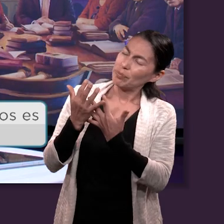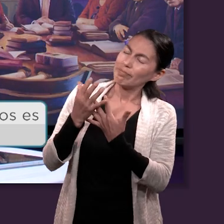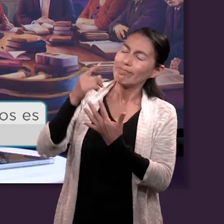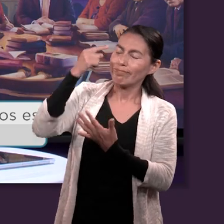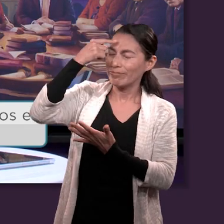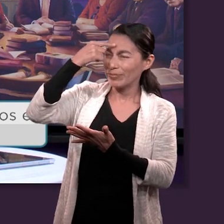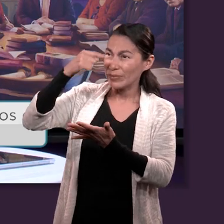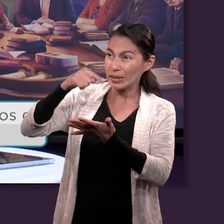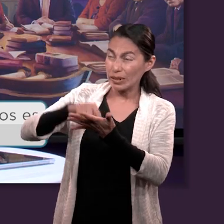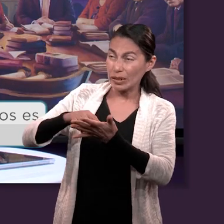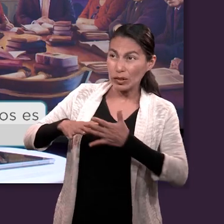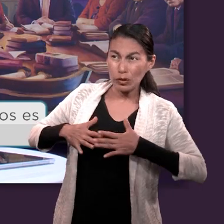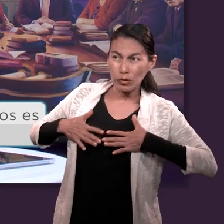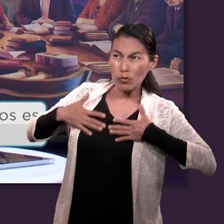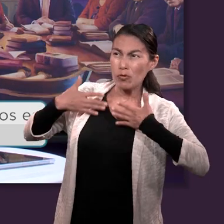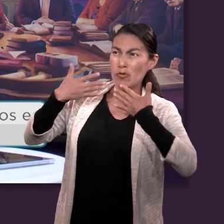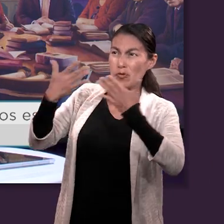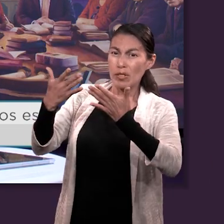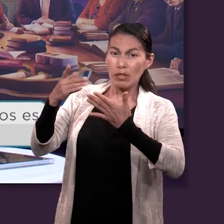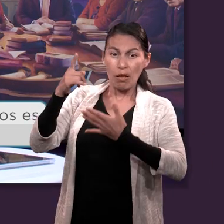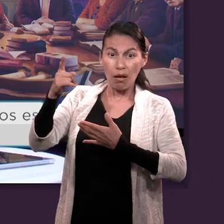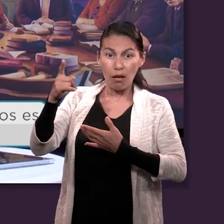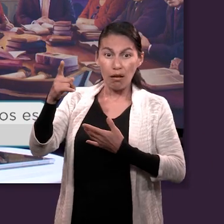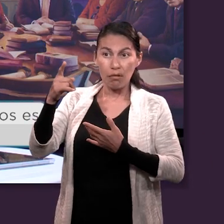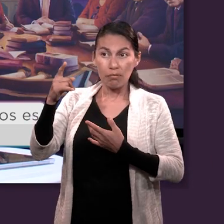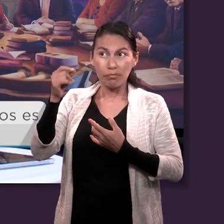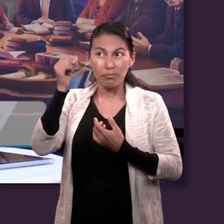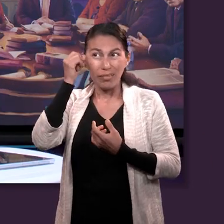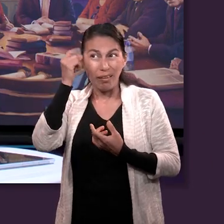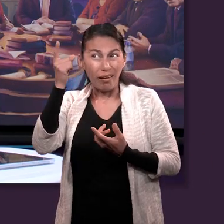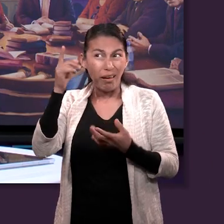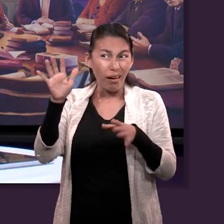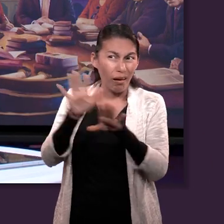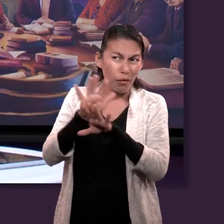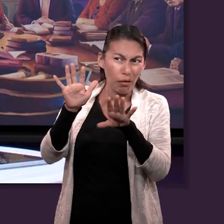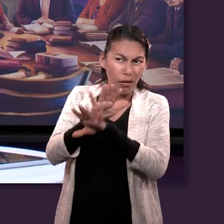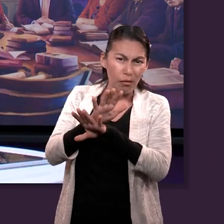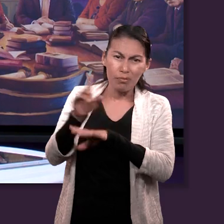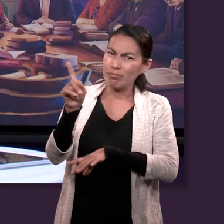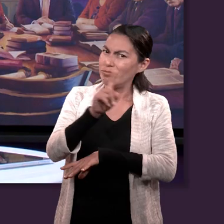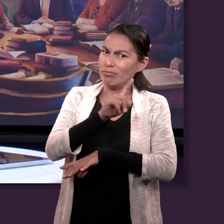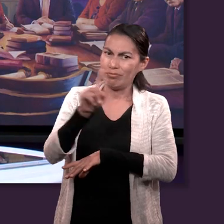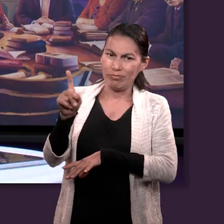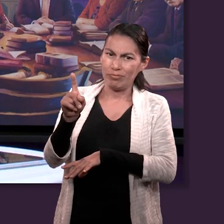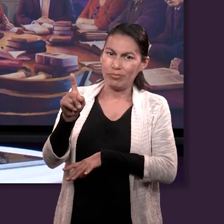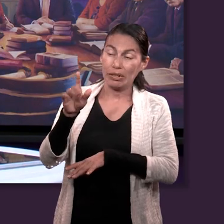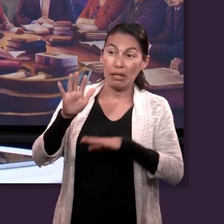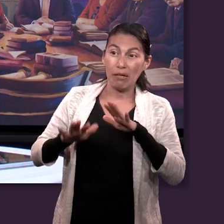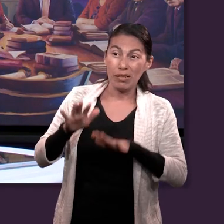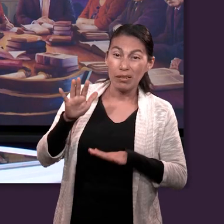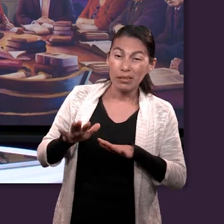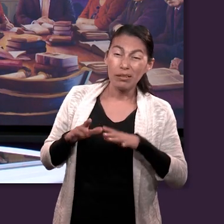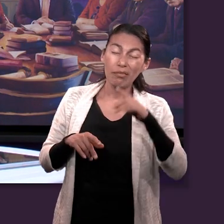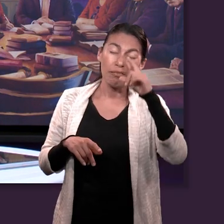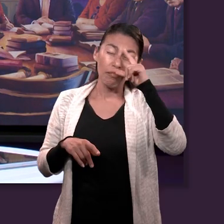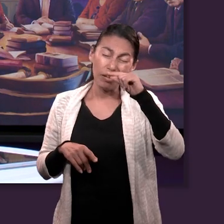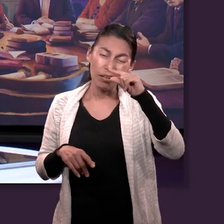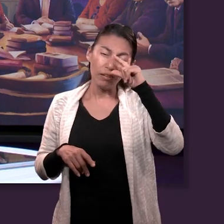roca firme. Creer que Él no se moverá, que Él no cambiará. Y aunque resbalemos un poco